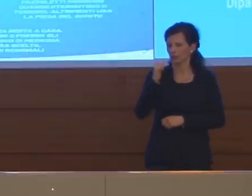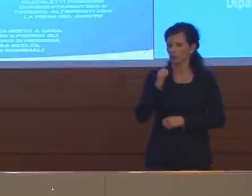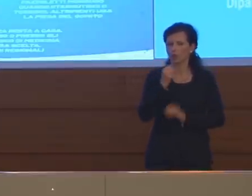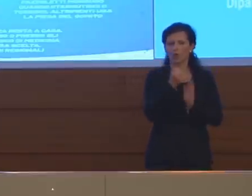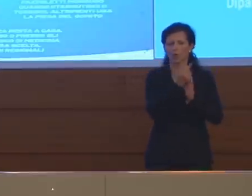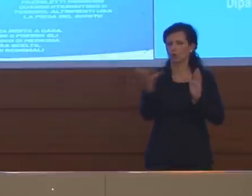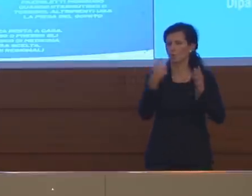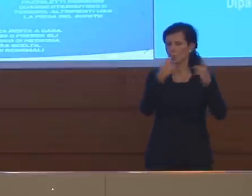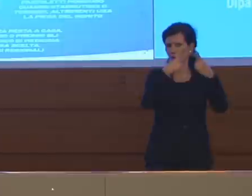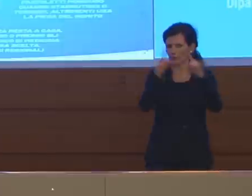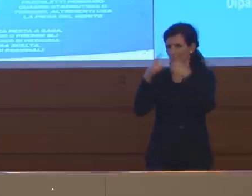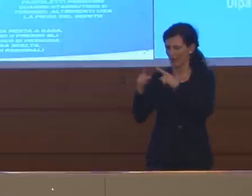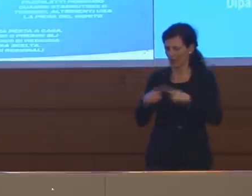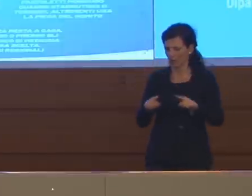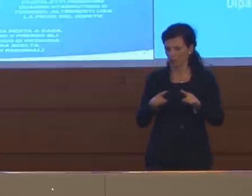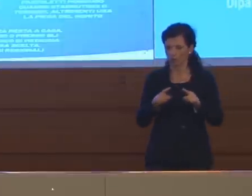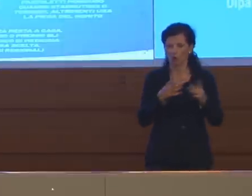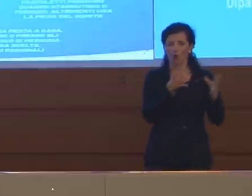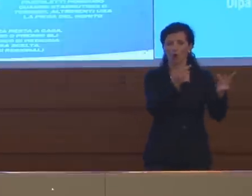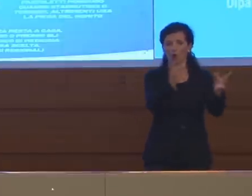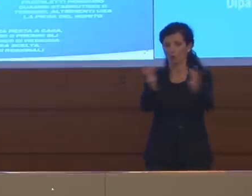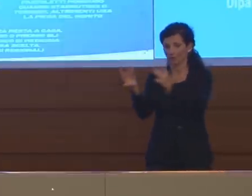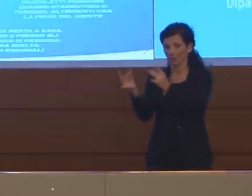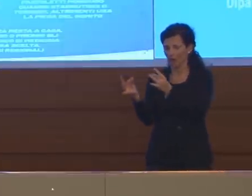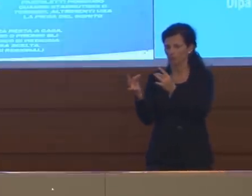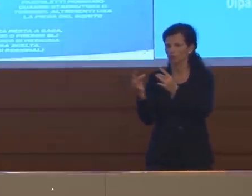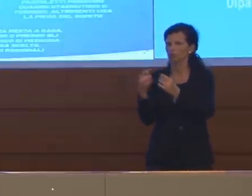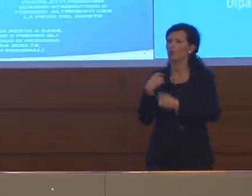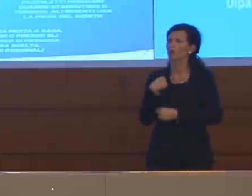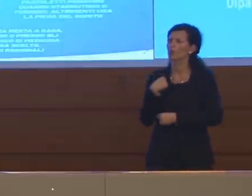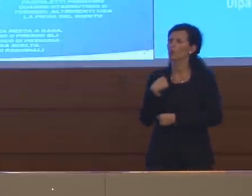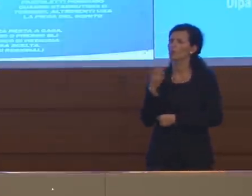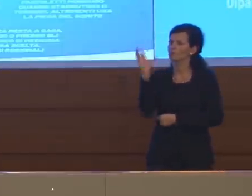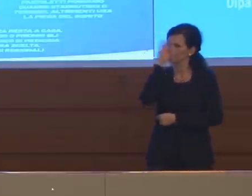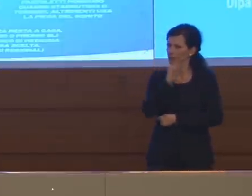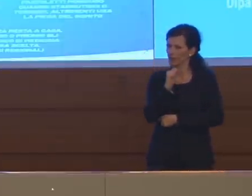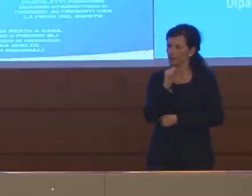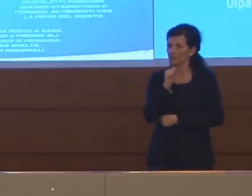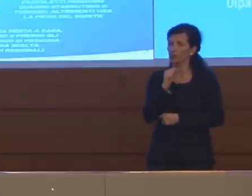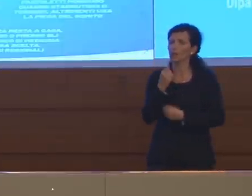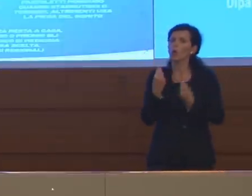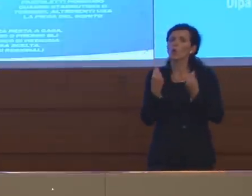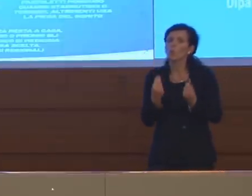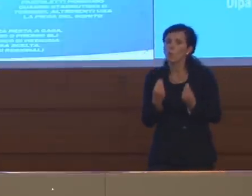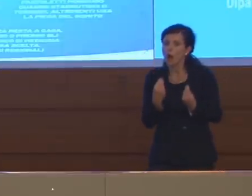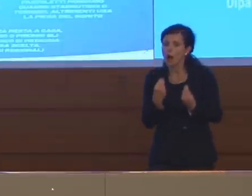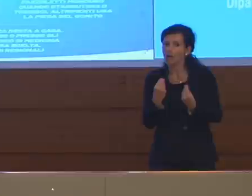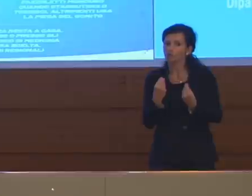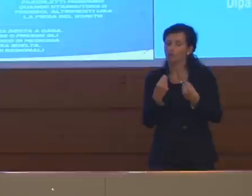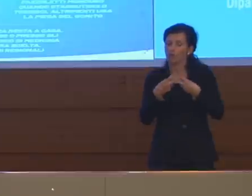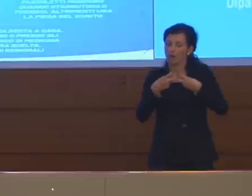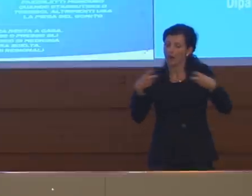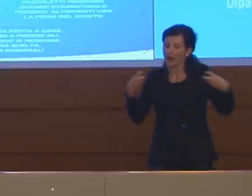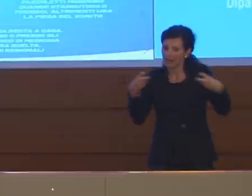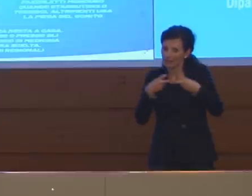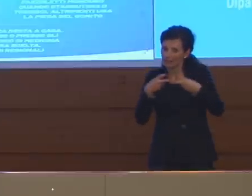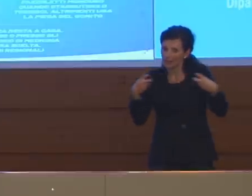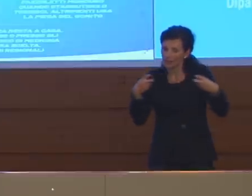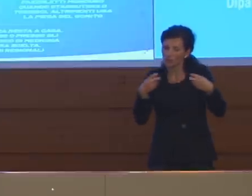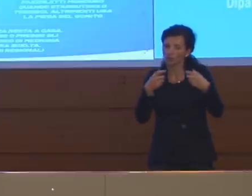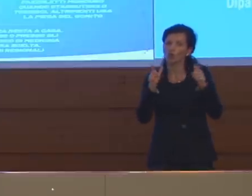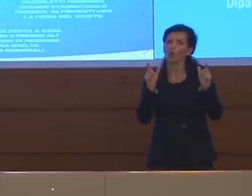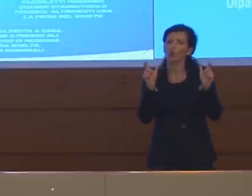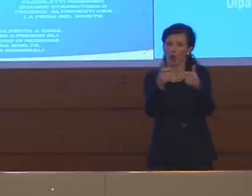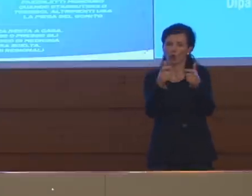'andamento dei contagi, vorrei capire meglio solo se quando e se potrà esserci un allentamento del lockdown diversificato per territorio